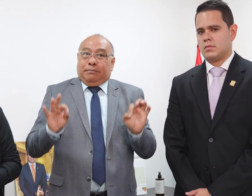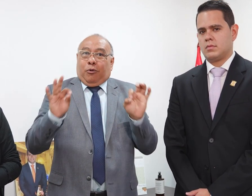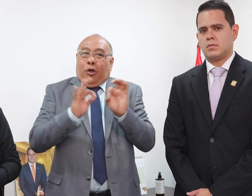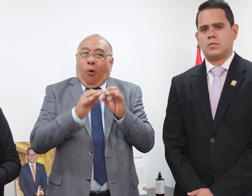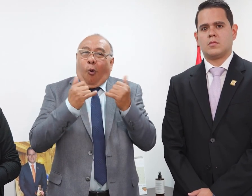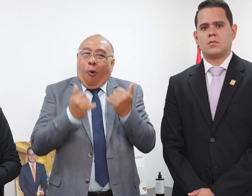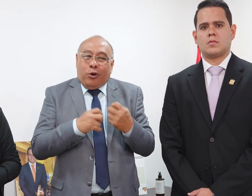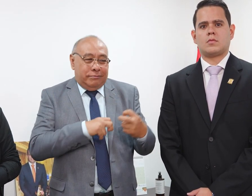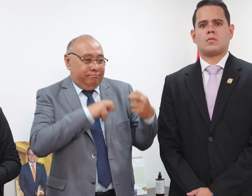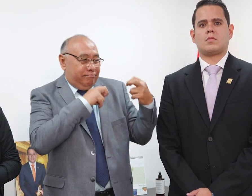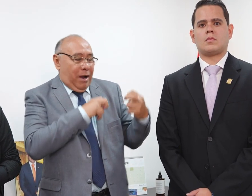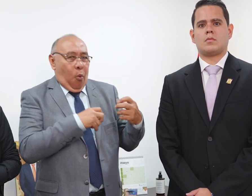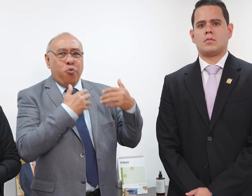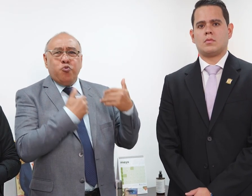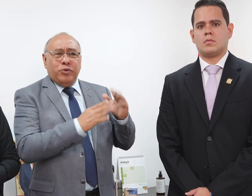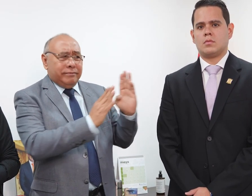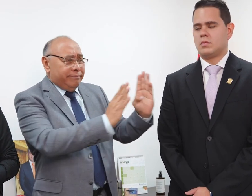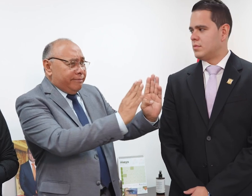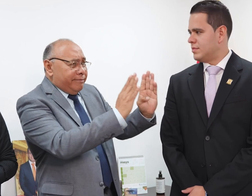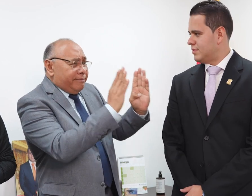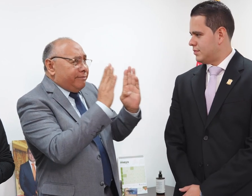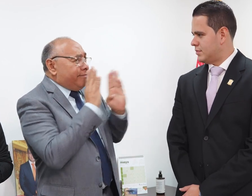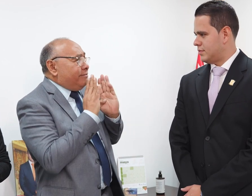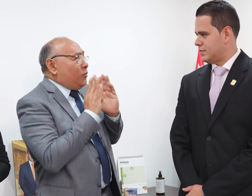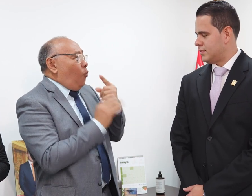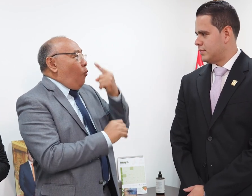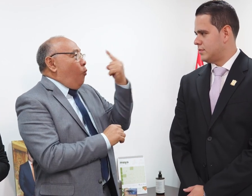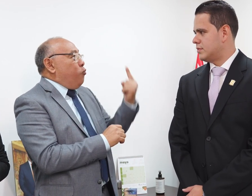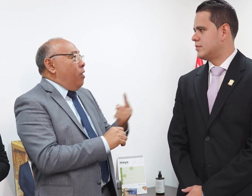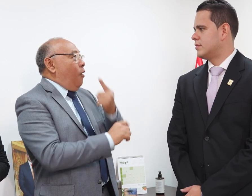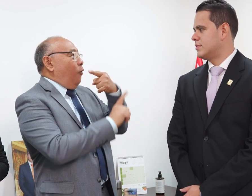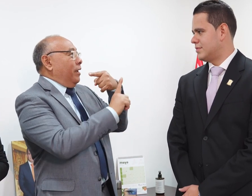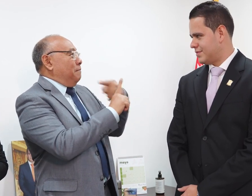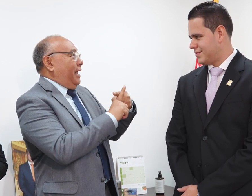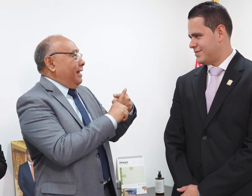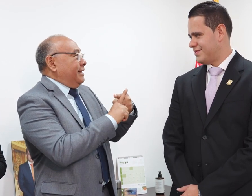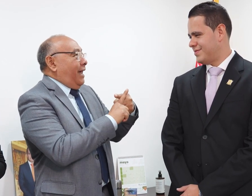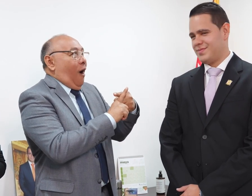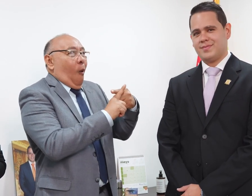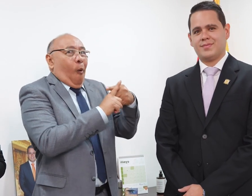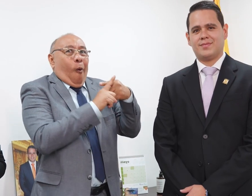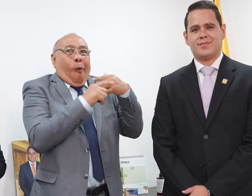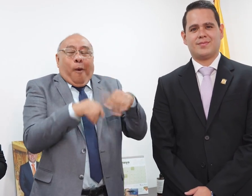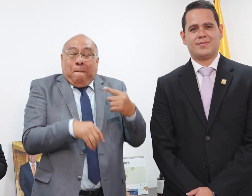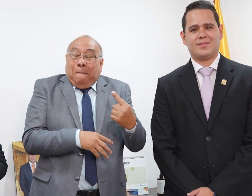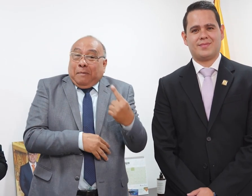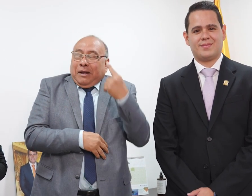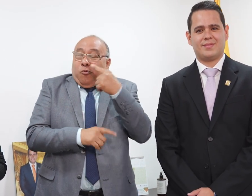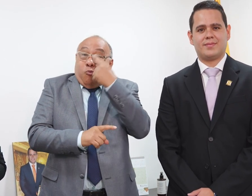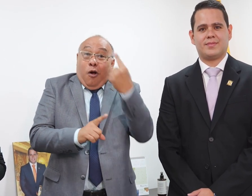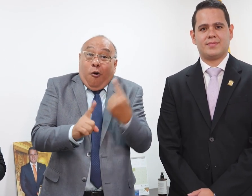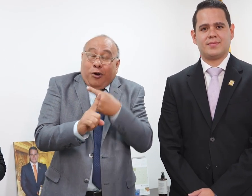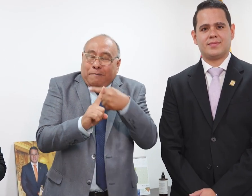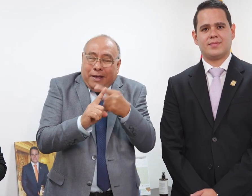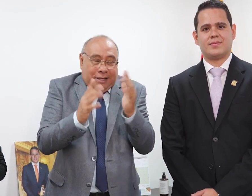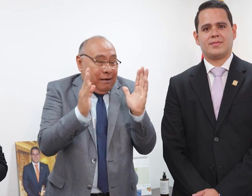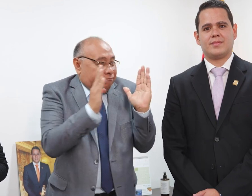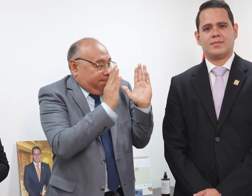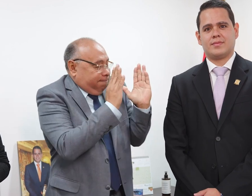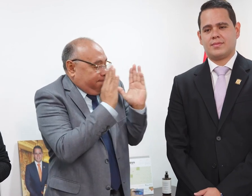primeras veces que nos dan este tiempo. Durante la reunión se explicaron diversos temas. Además, se presentaron algunas